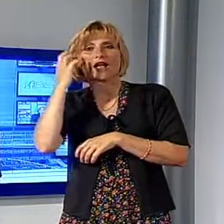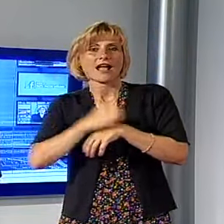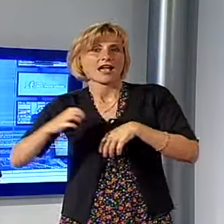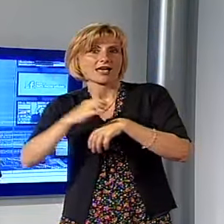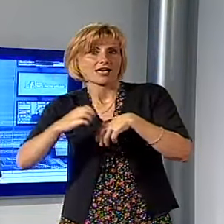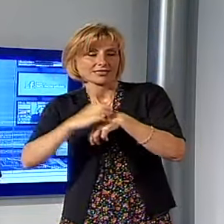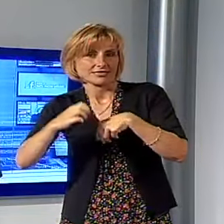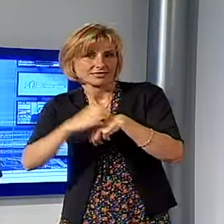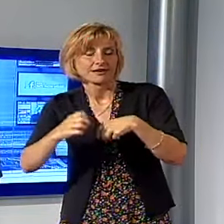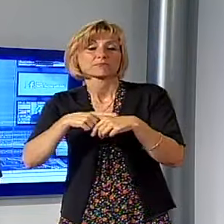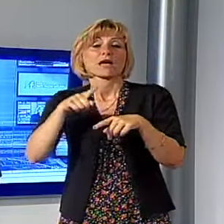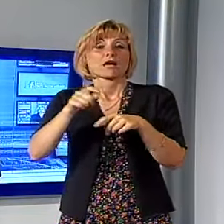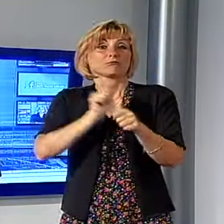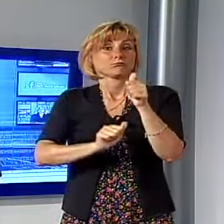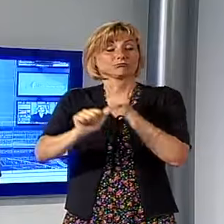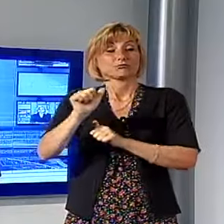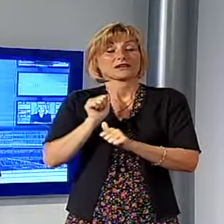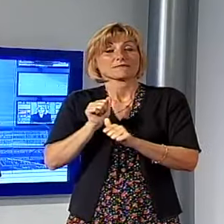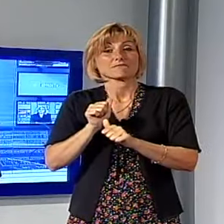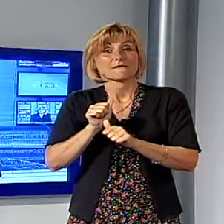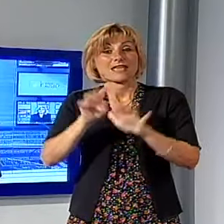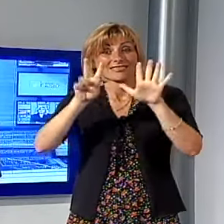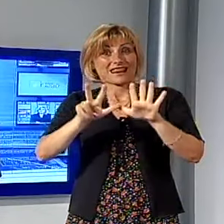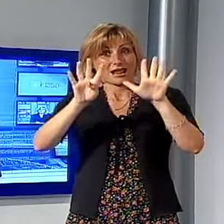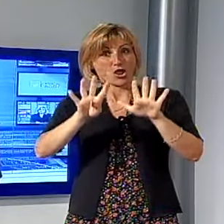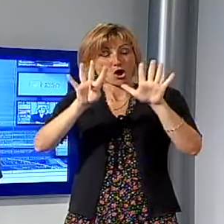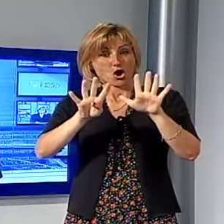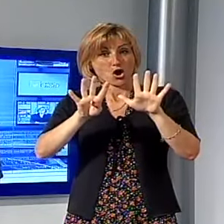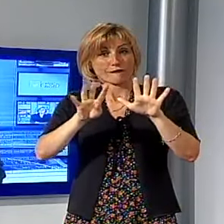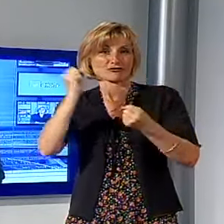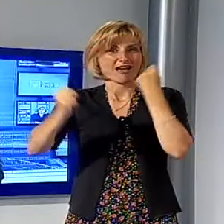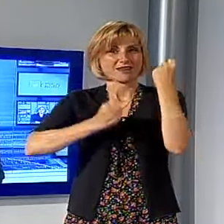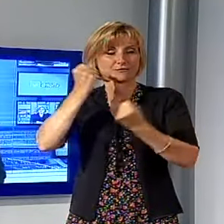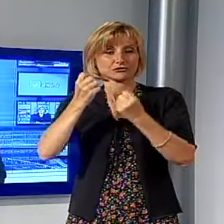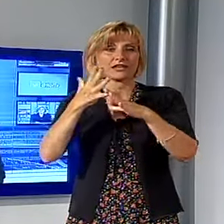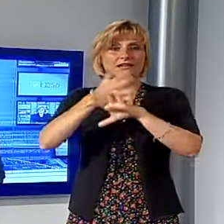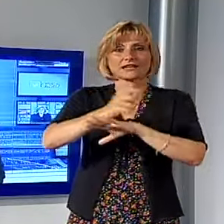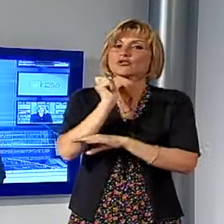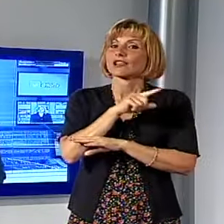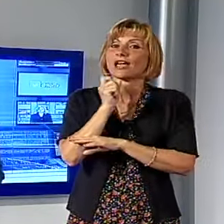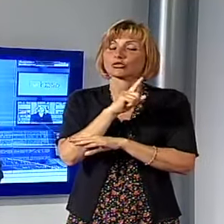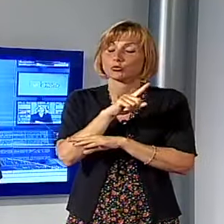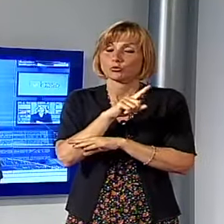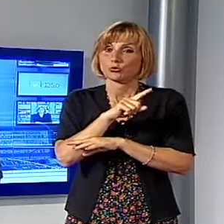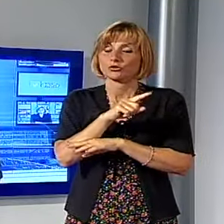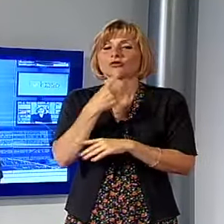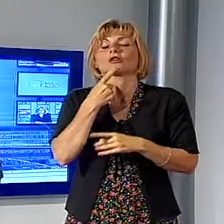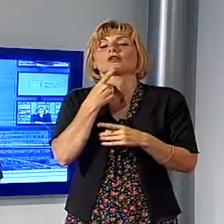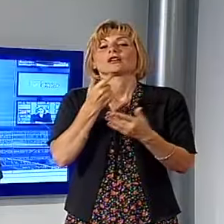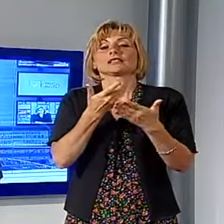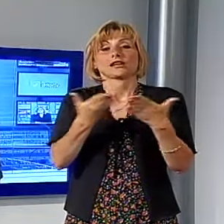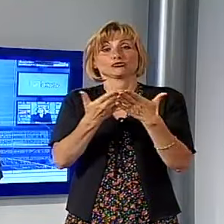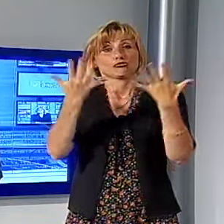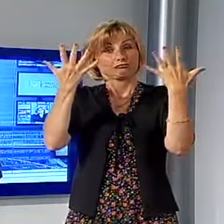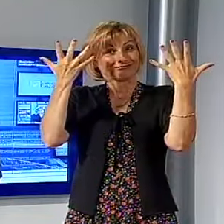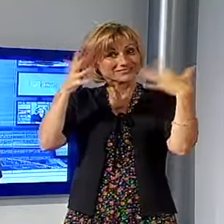momenti di animazione per tutti i bambini e con ingresso gratuito. Termina così in questo modo la prima